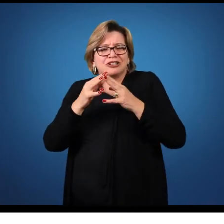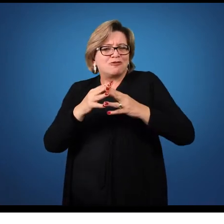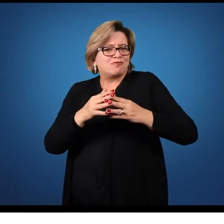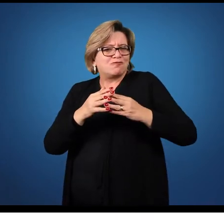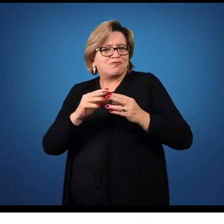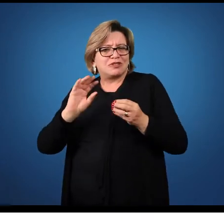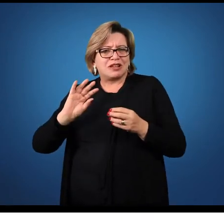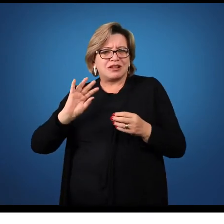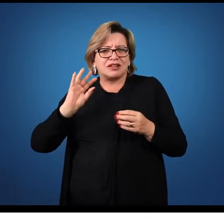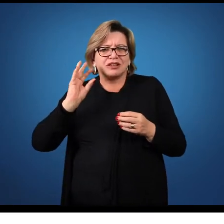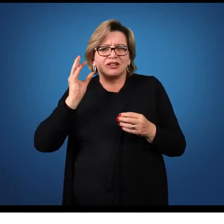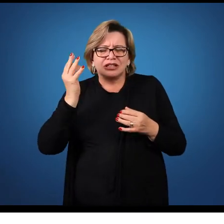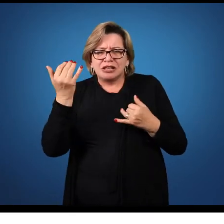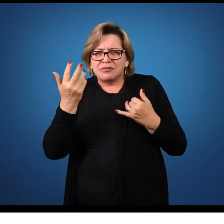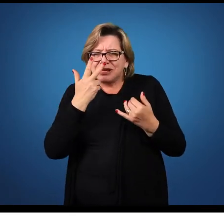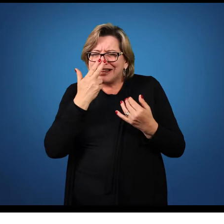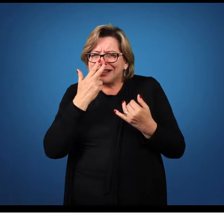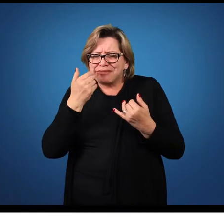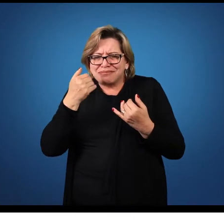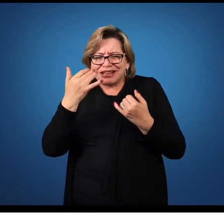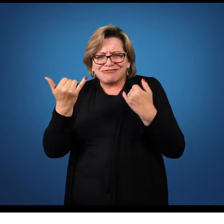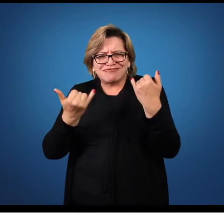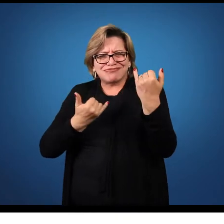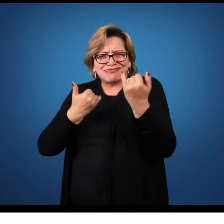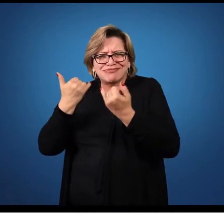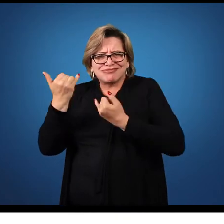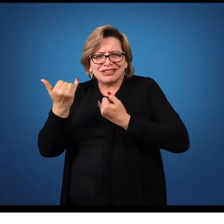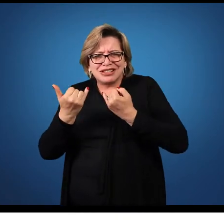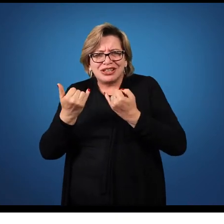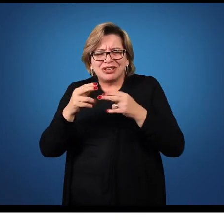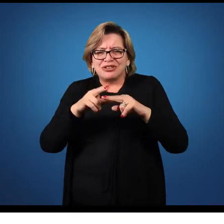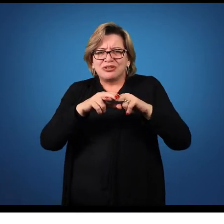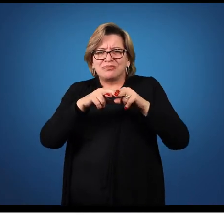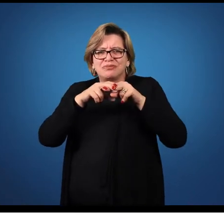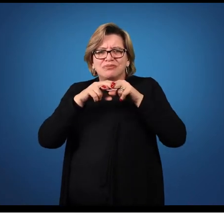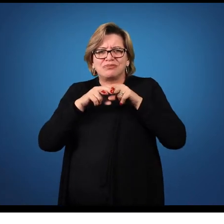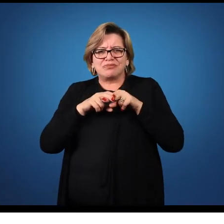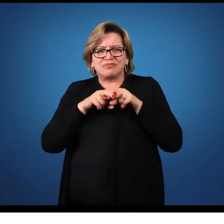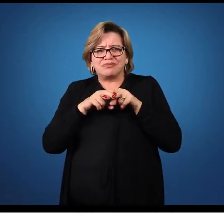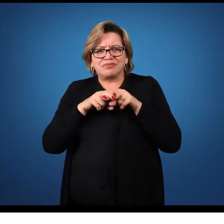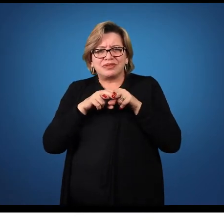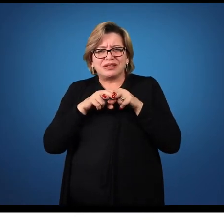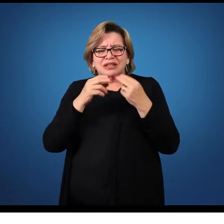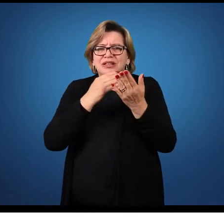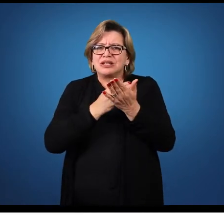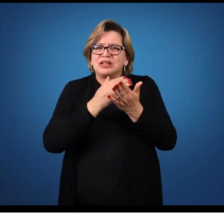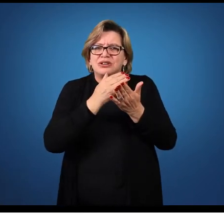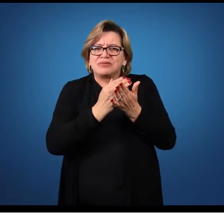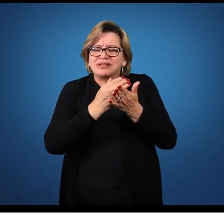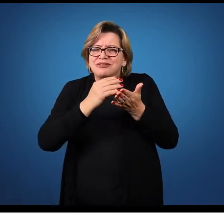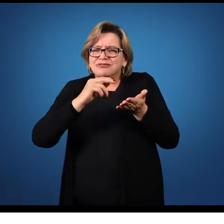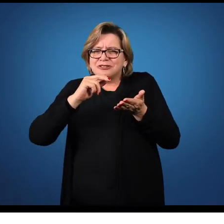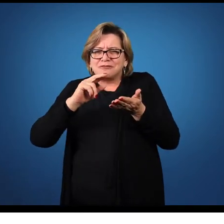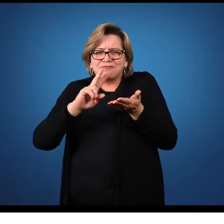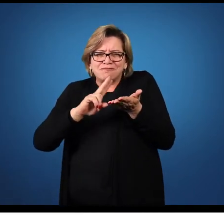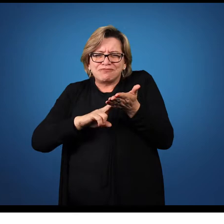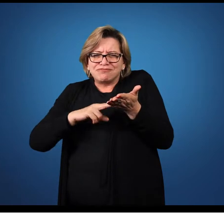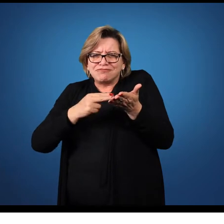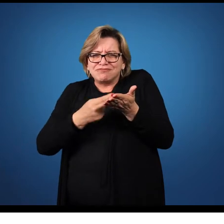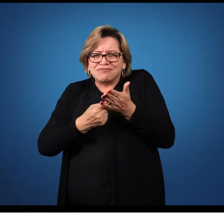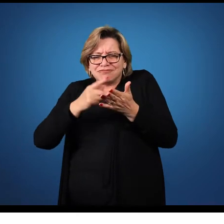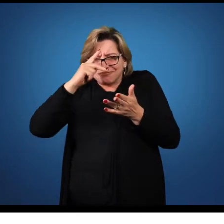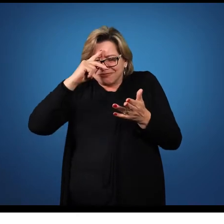Começa a trazer mais informações para ela. Com isso, nós começamos uma interpretação pessoal.